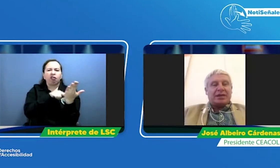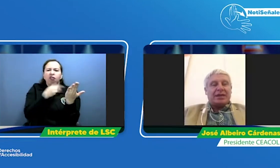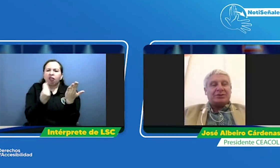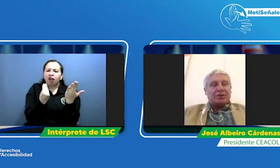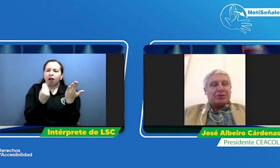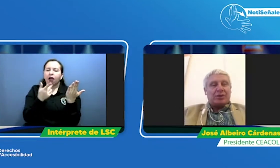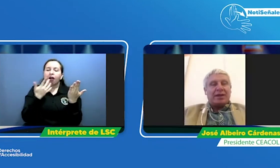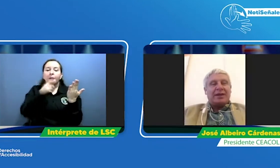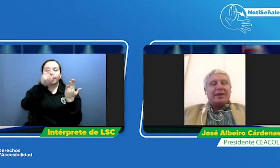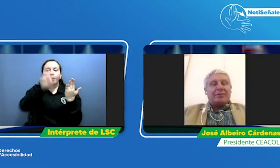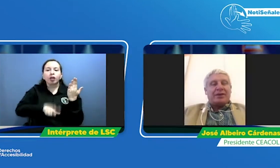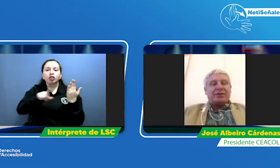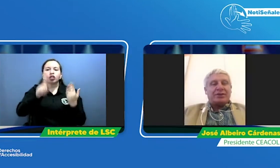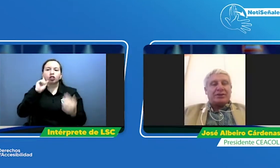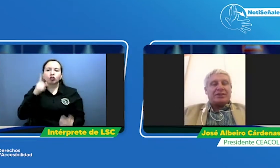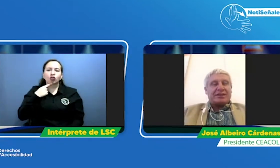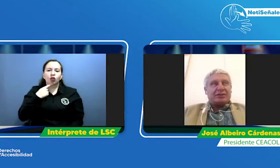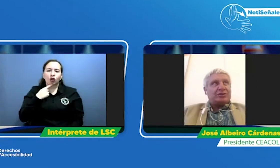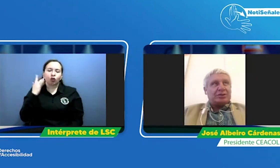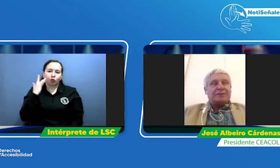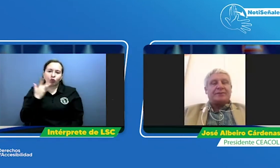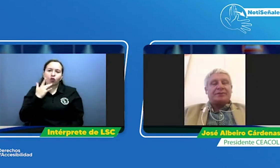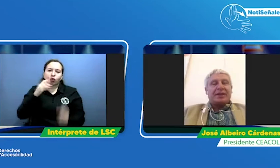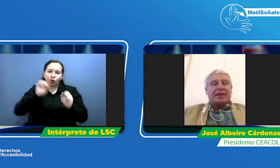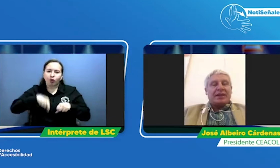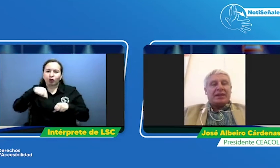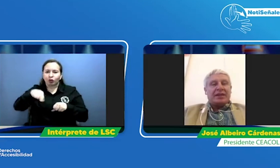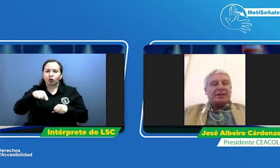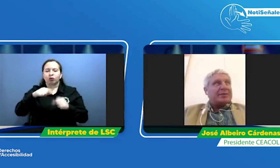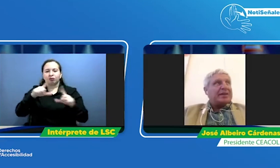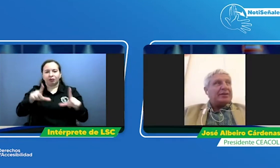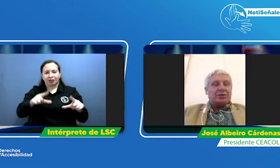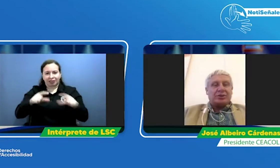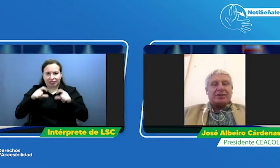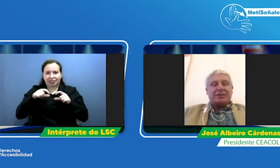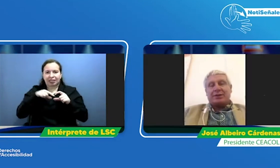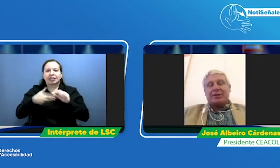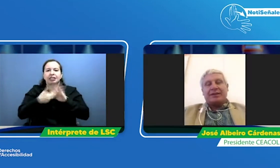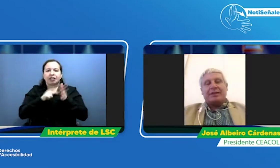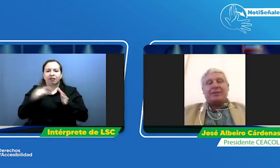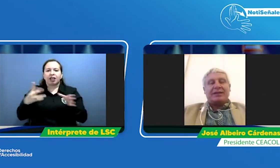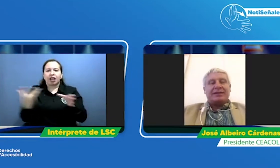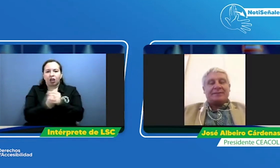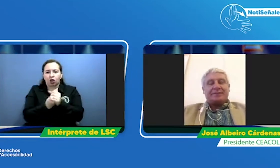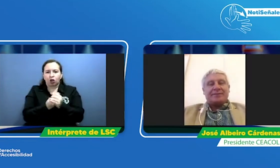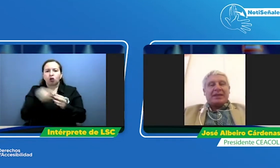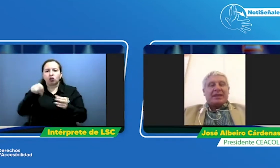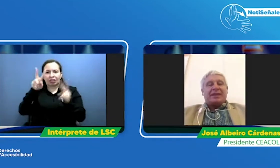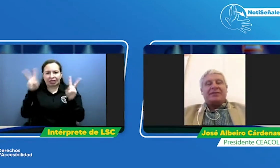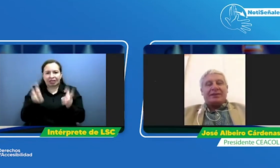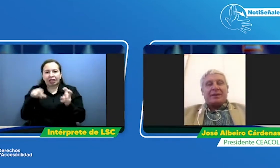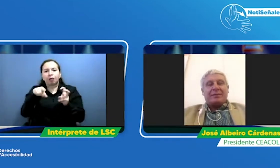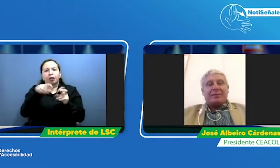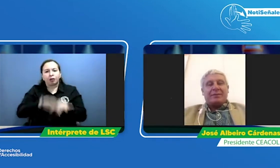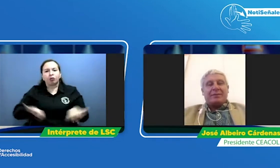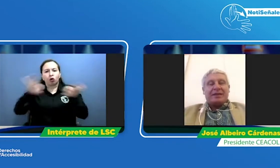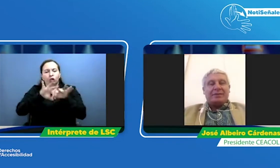sordomuda pueda obtener su licencia de conducción el tema de inclusión es importante en el país y definitivamente pues